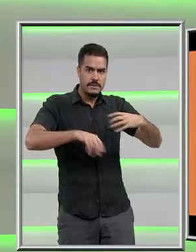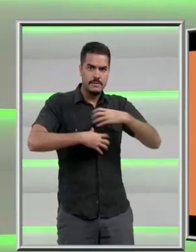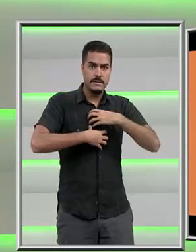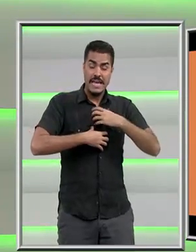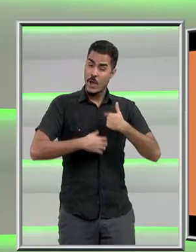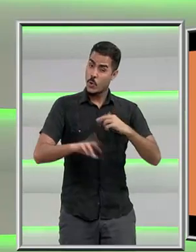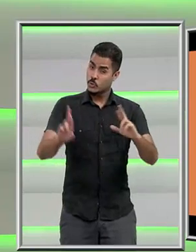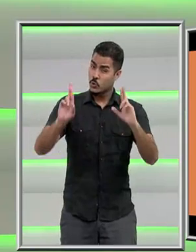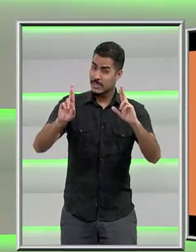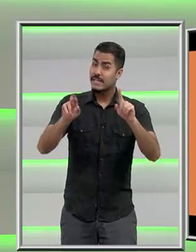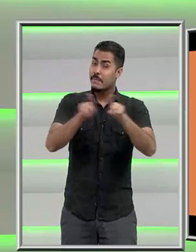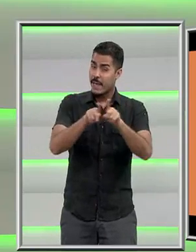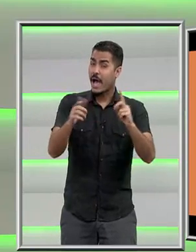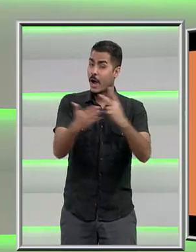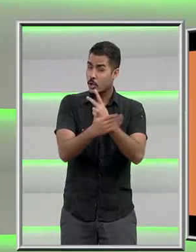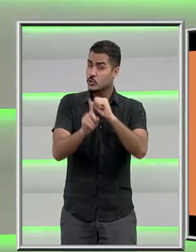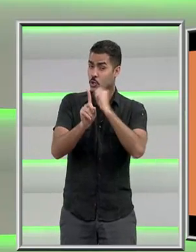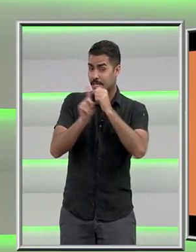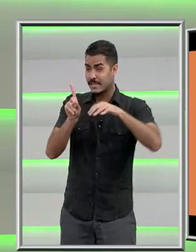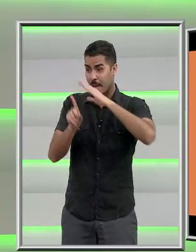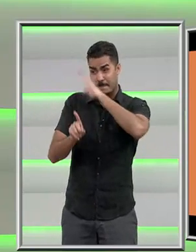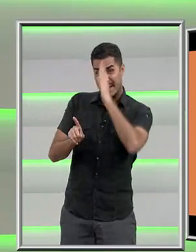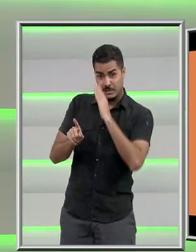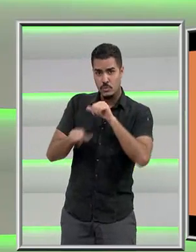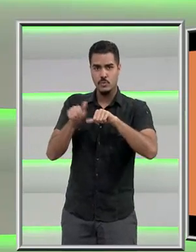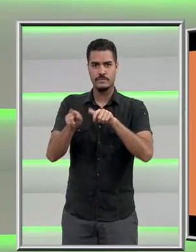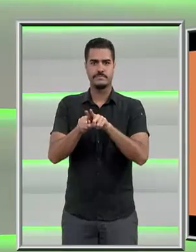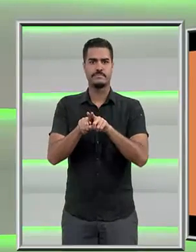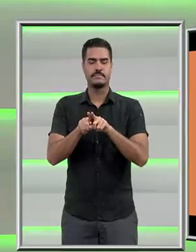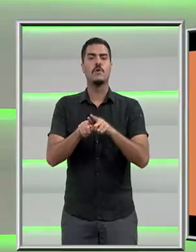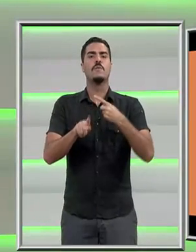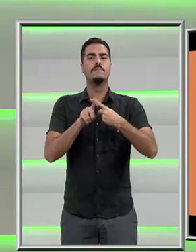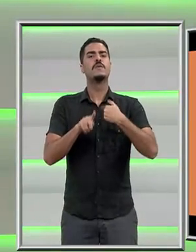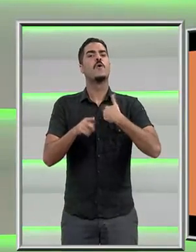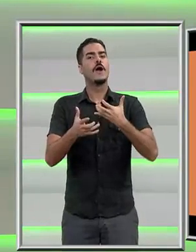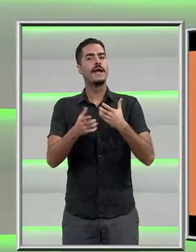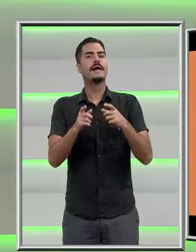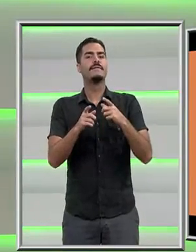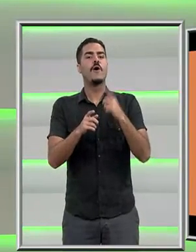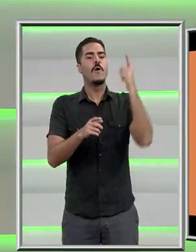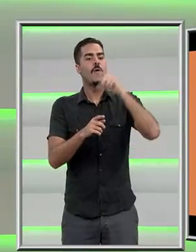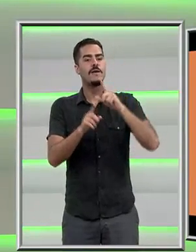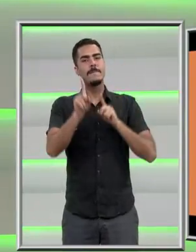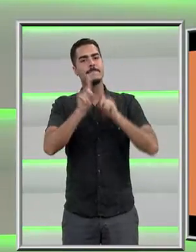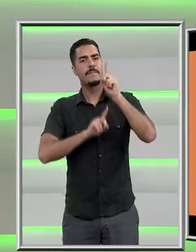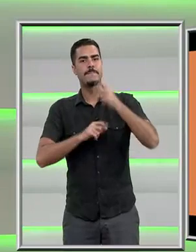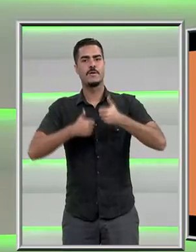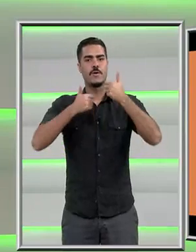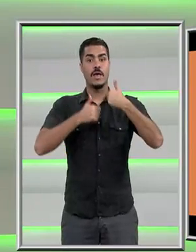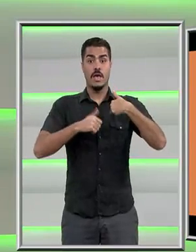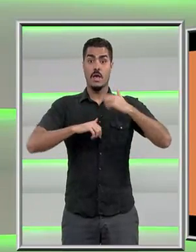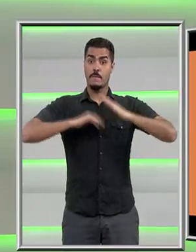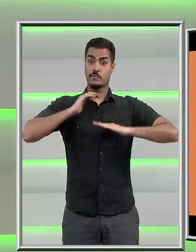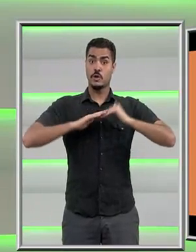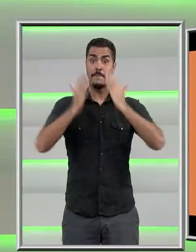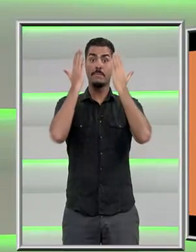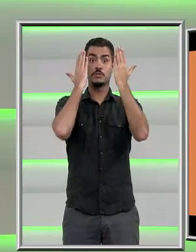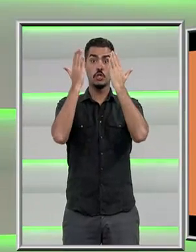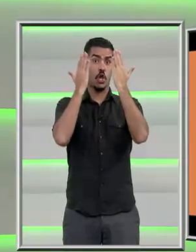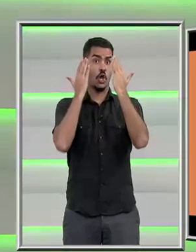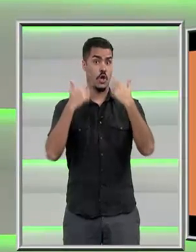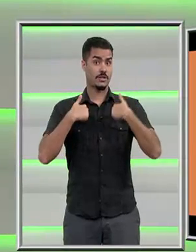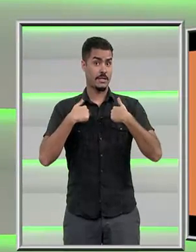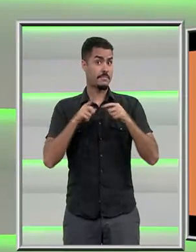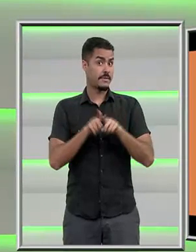minha torcida é que isso aconteça no Brasil. Como atleta, conquistar marcas que eu ainda não tenho. Eu sou psicóloga e eu quero